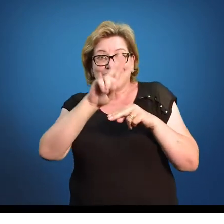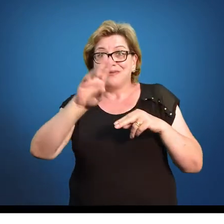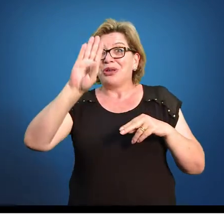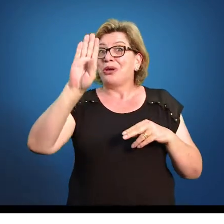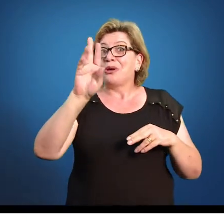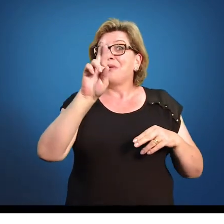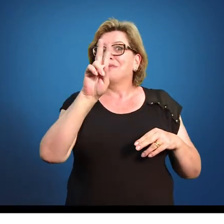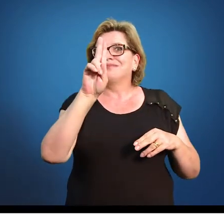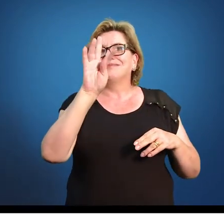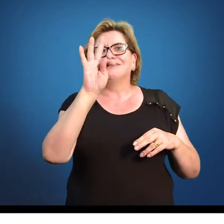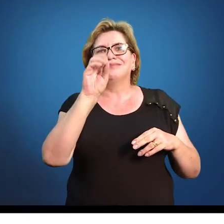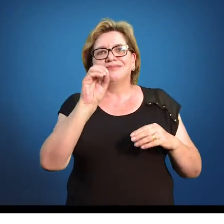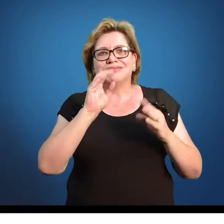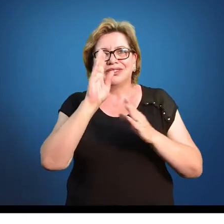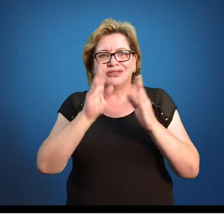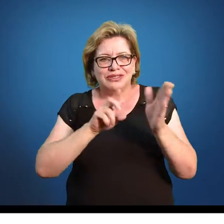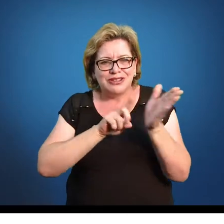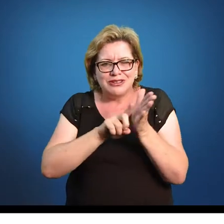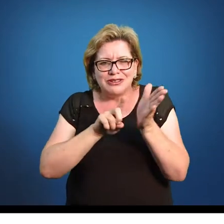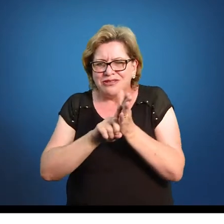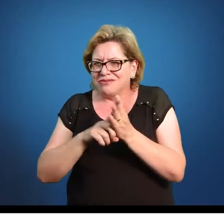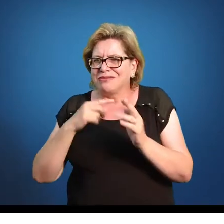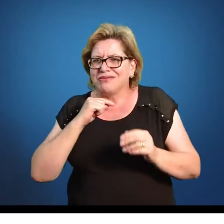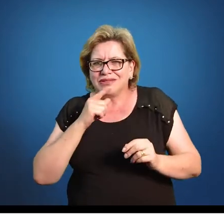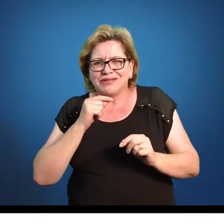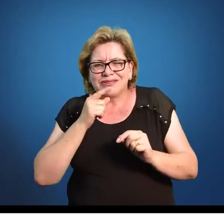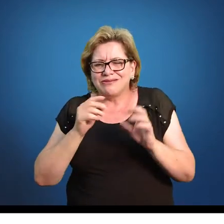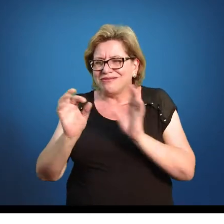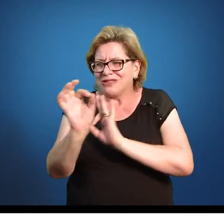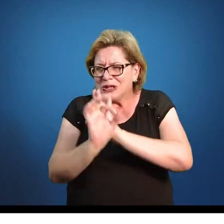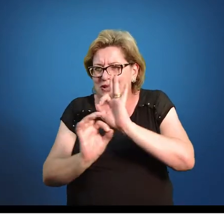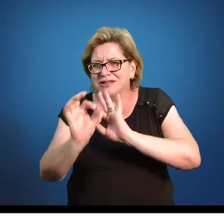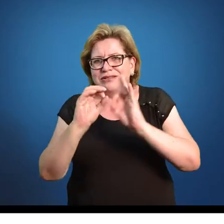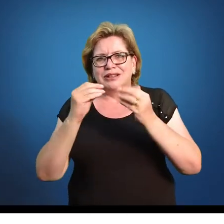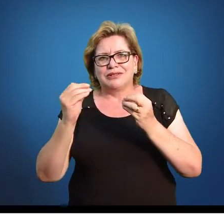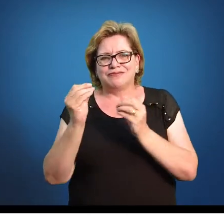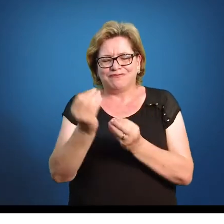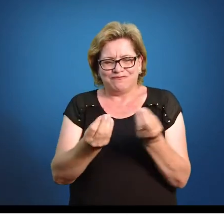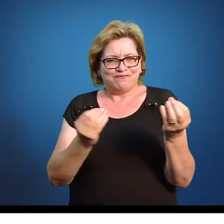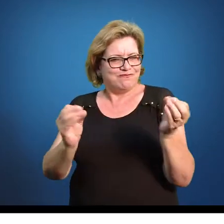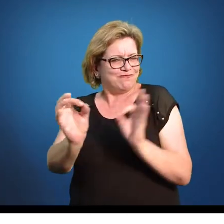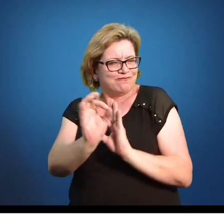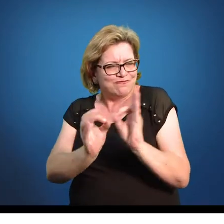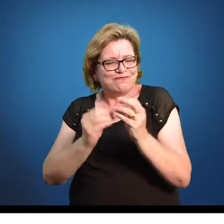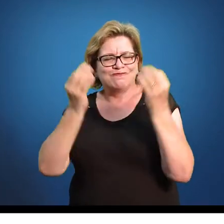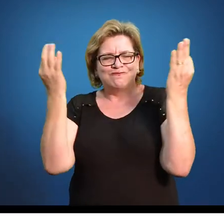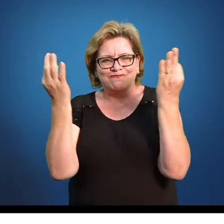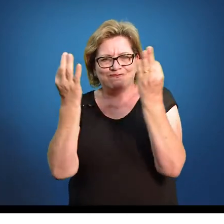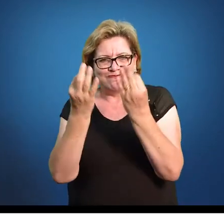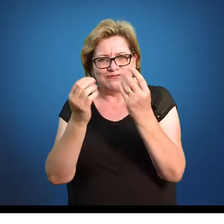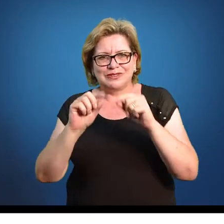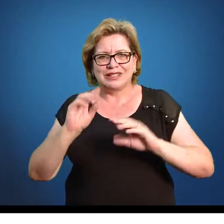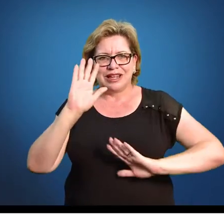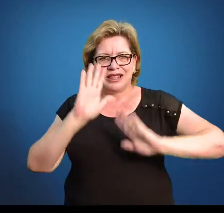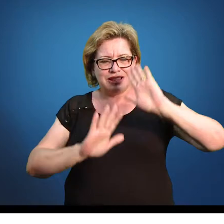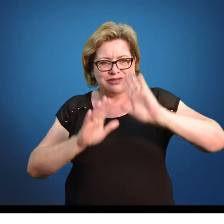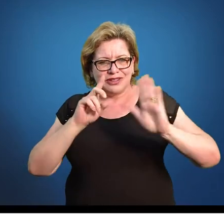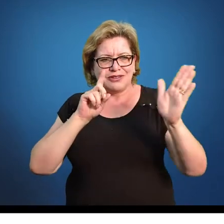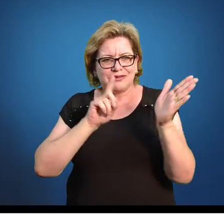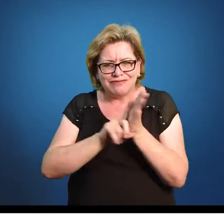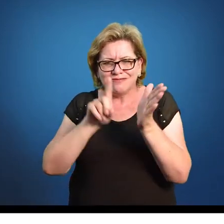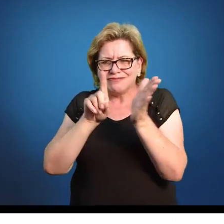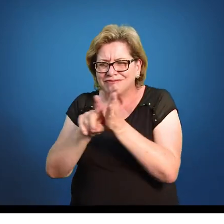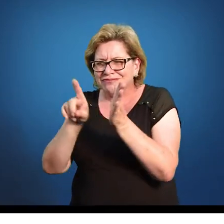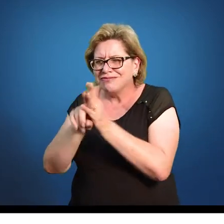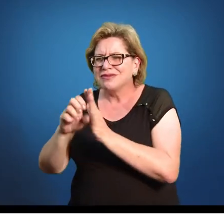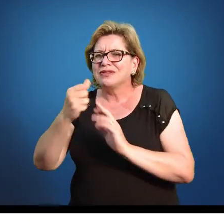Quando você fez sua coleta, nem sempre você já consegue ordenar os dados, arrumar eles da maneira que você quer. Porque geralmente você faz toda